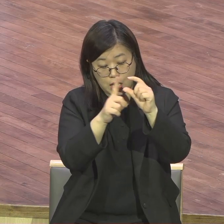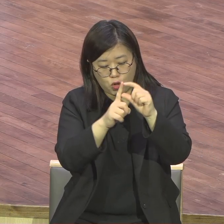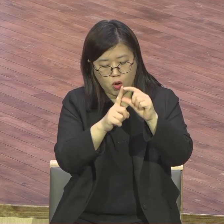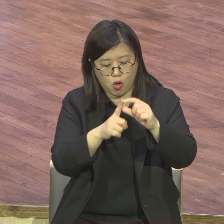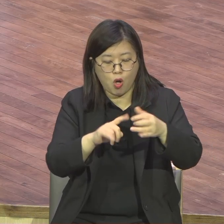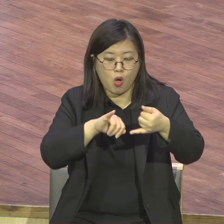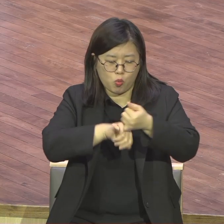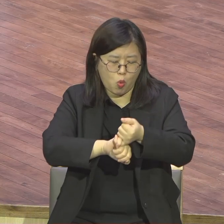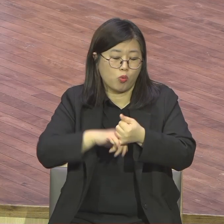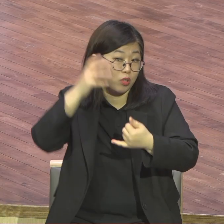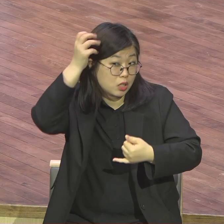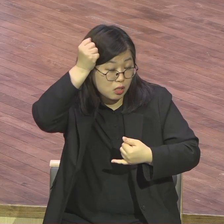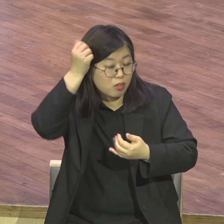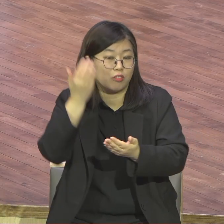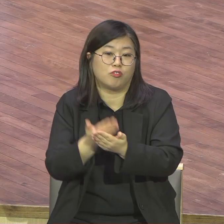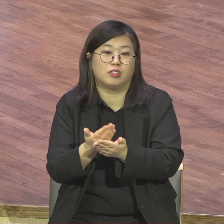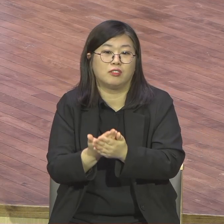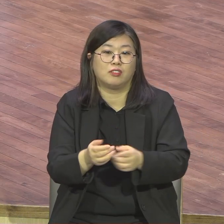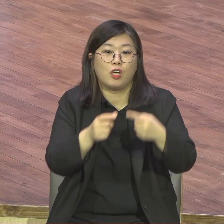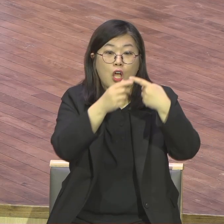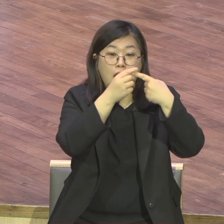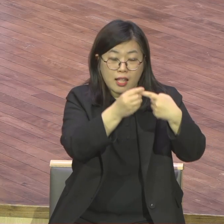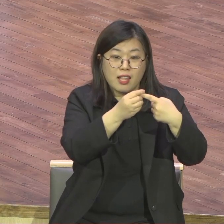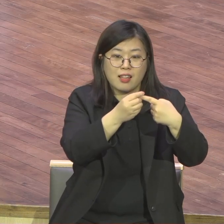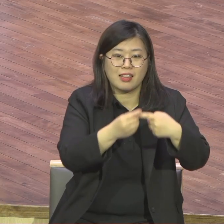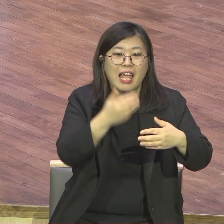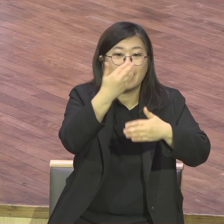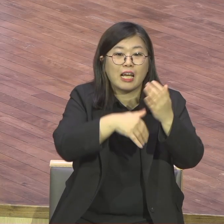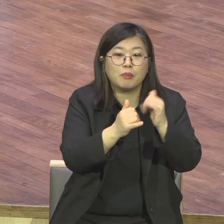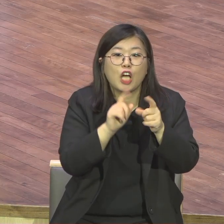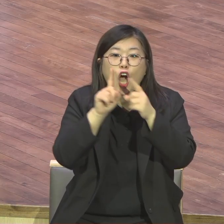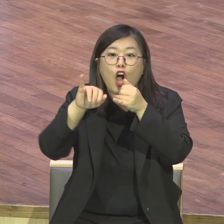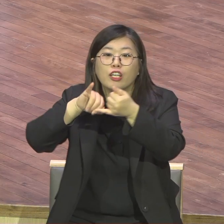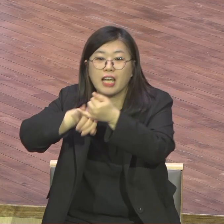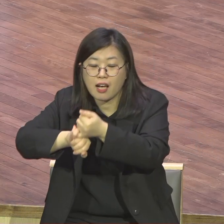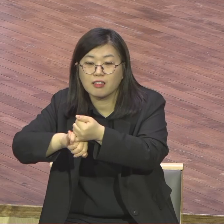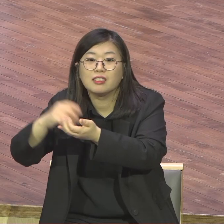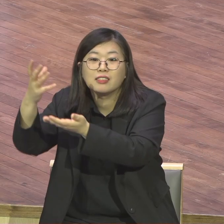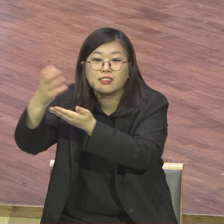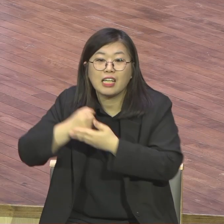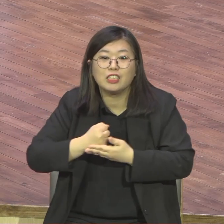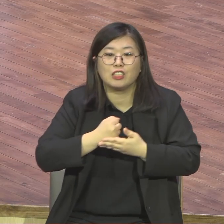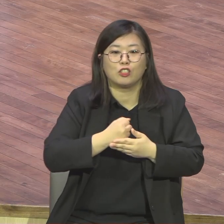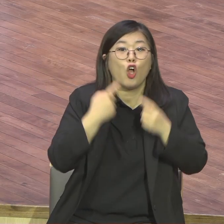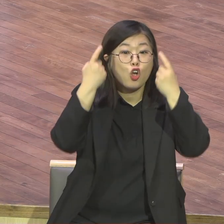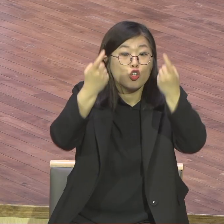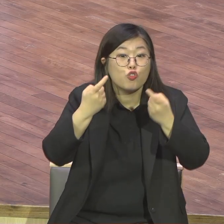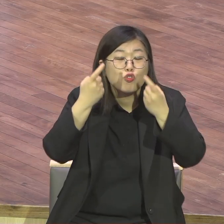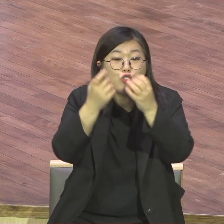정복자는 25 우리가 할 수 없지만 하나님 하시는 그래서 이걸 뭐예요?